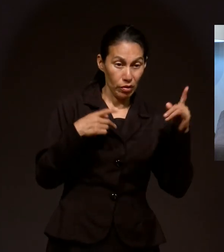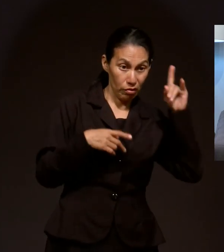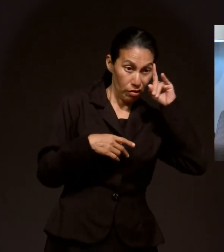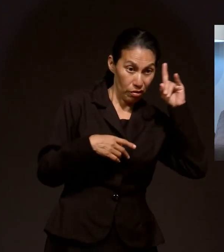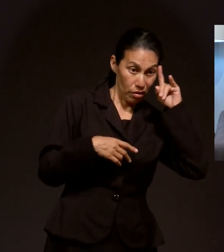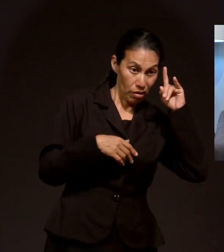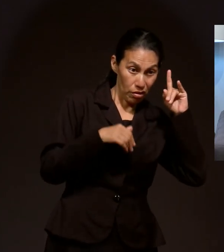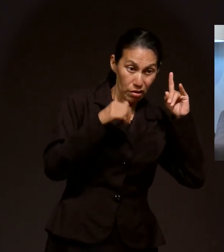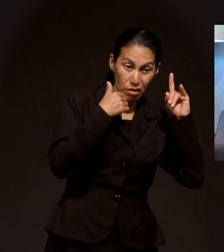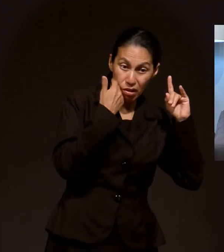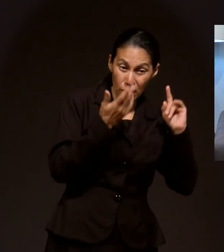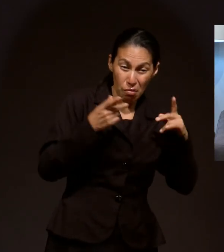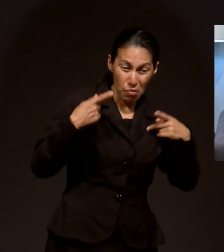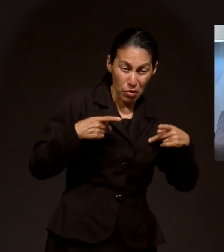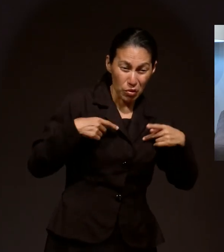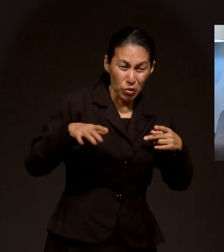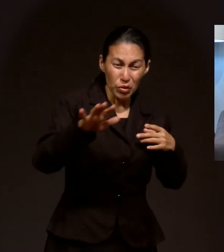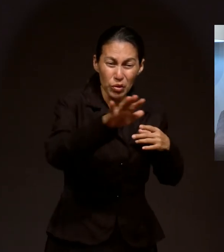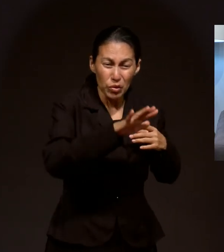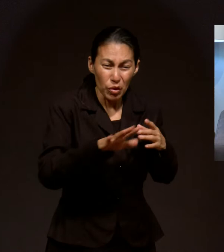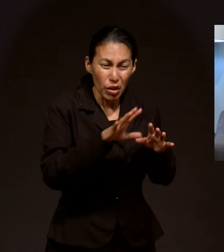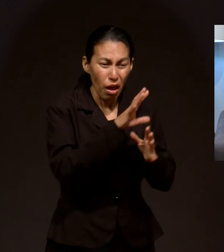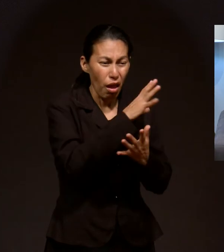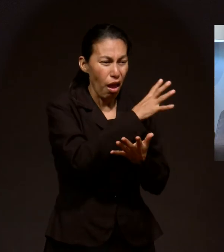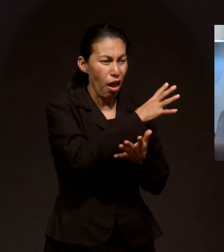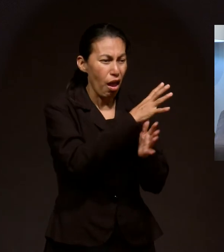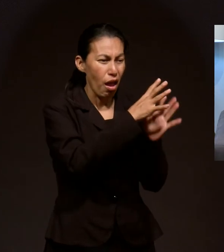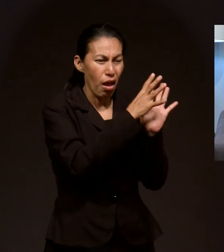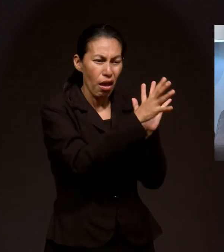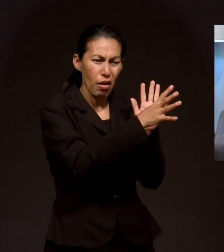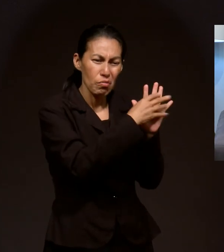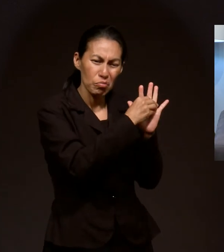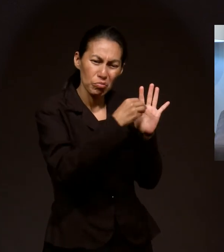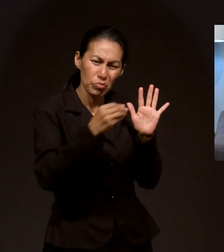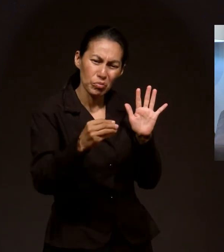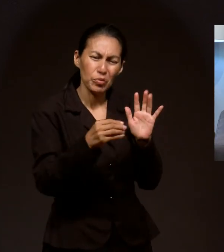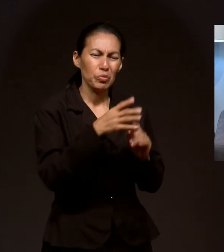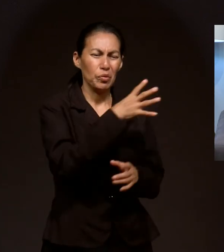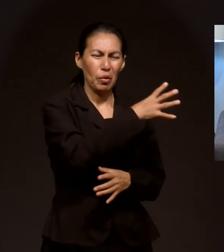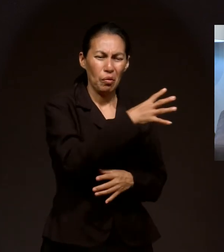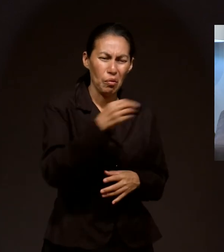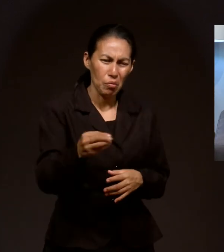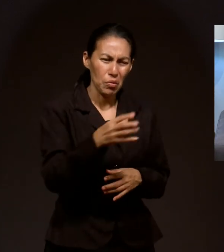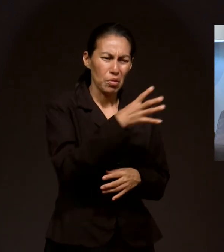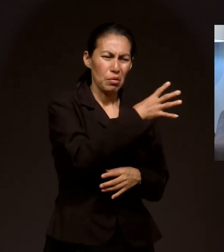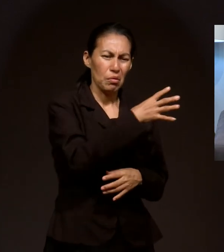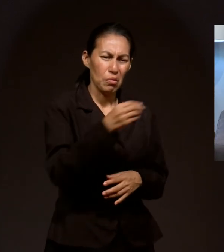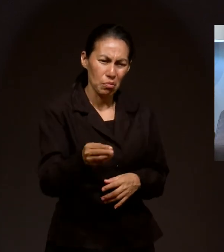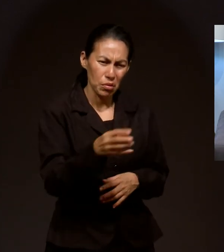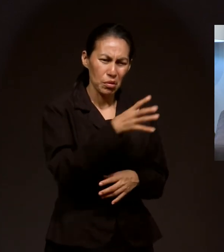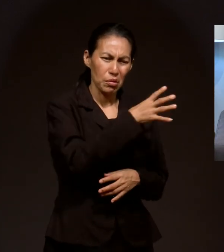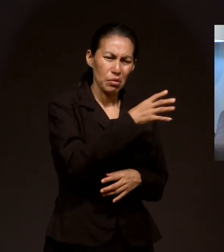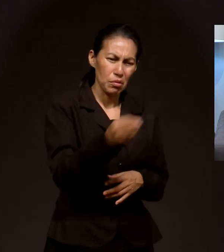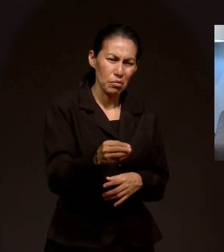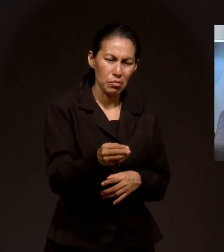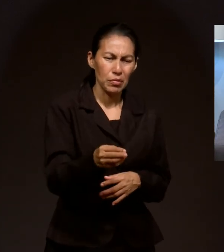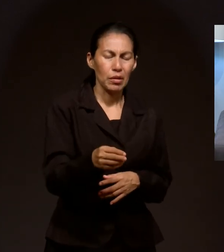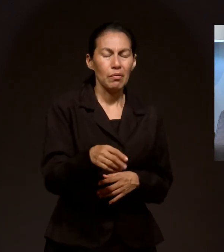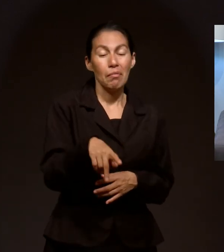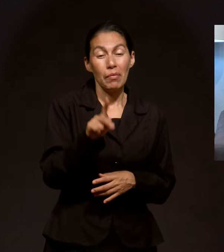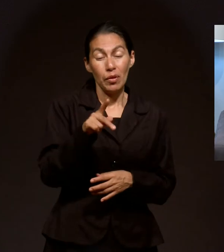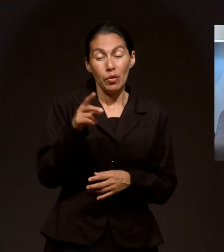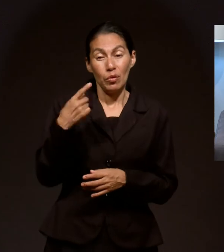pero la decisión la tenemos nosotros cuando en oración nos doblegamos para que el Espíritu de Dios